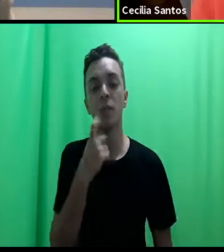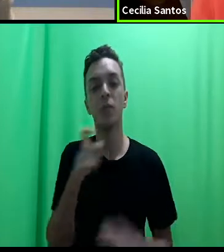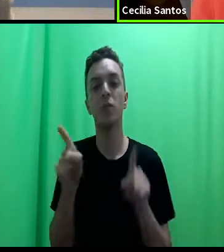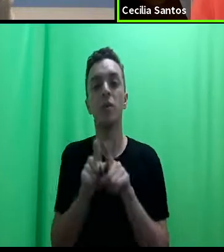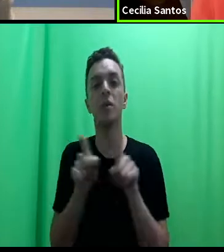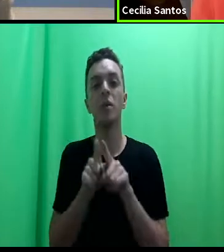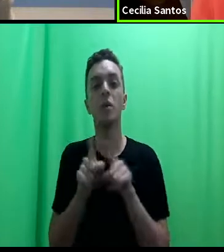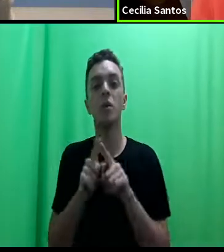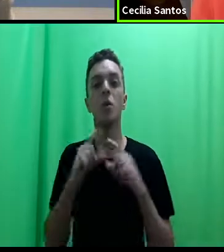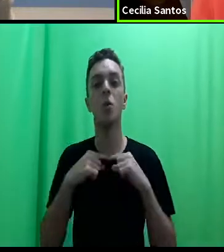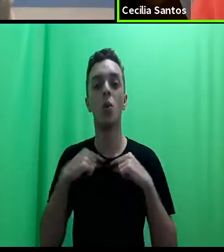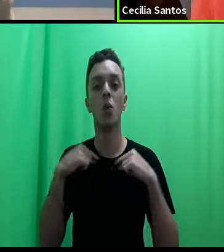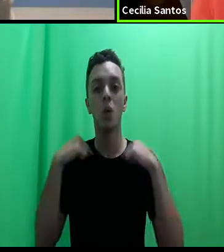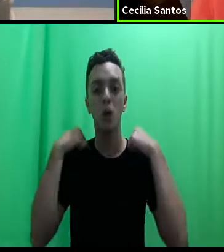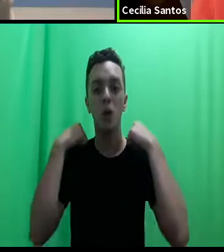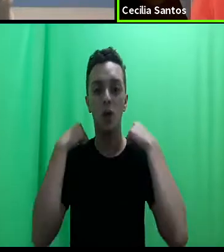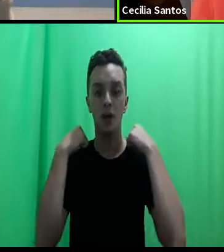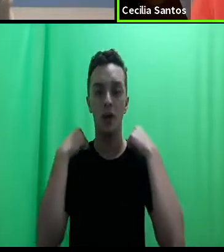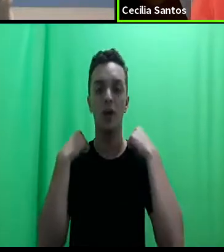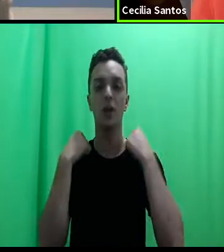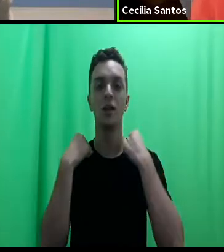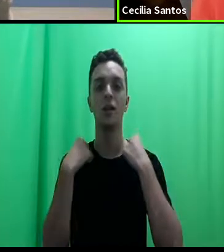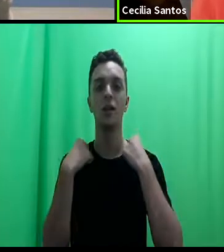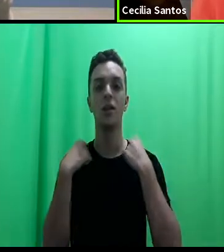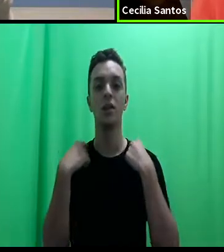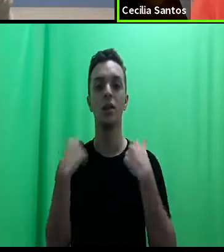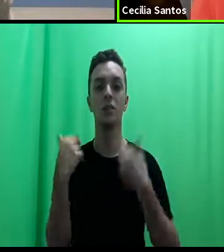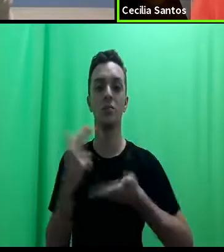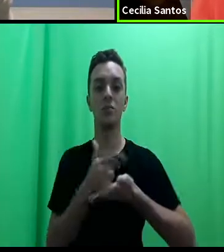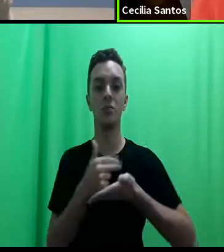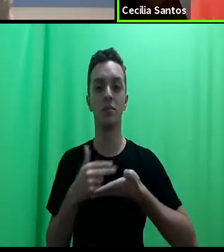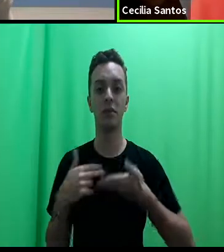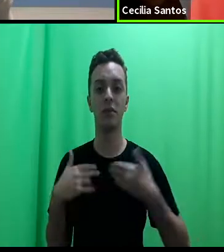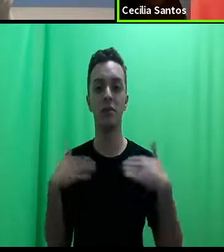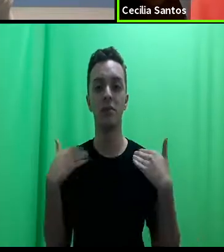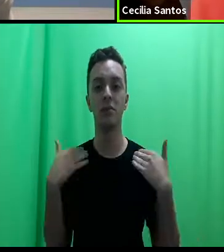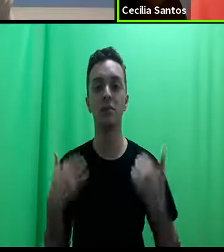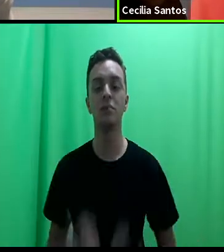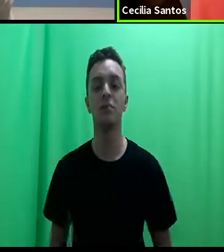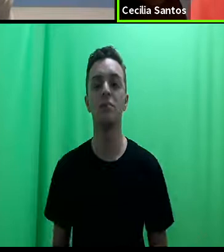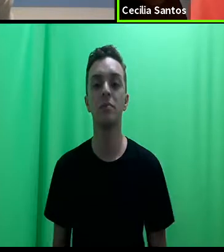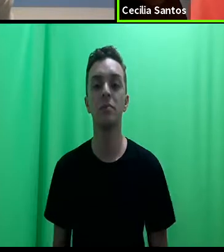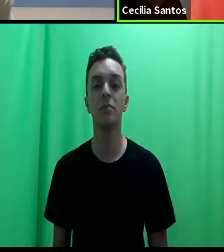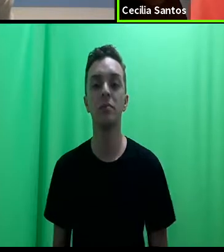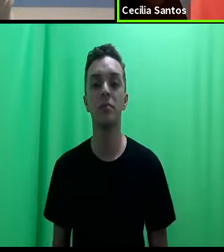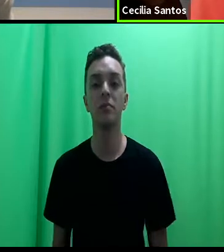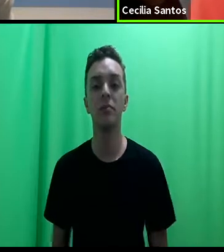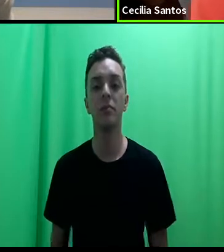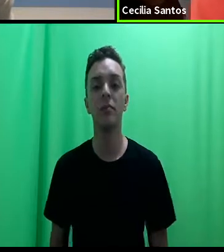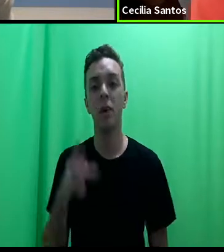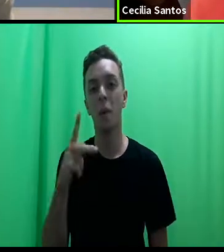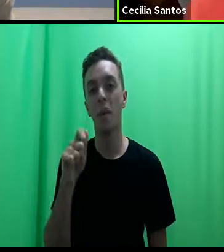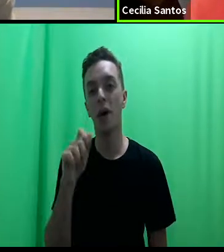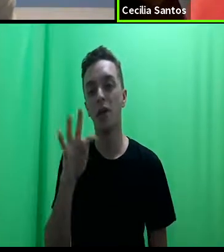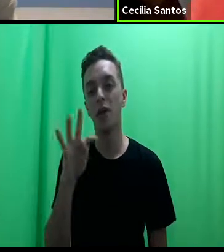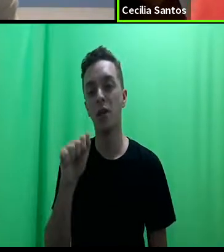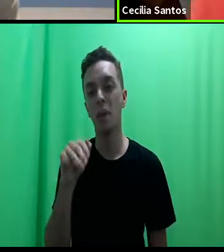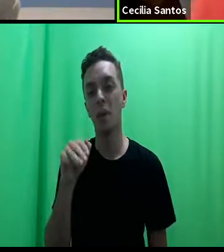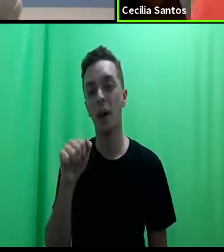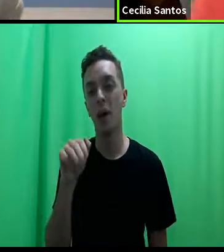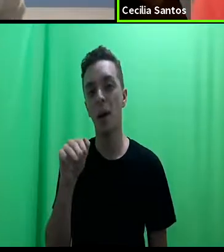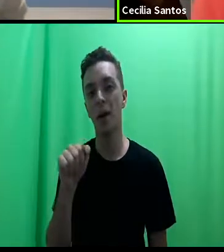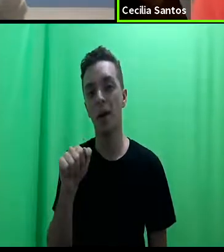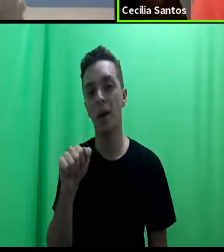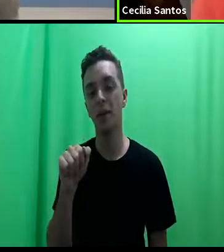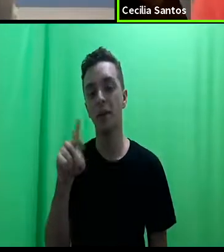colar do Peru, uma pachamama. E